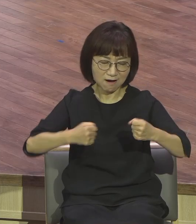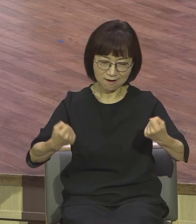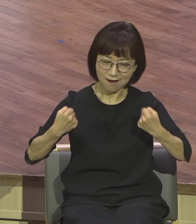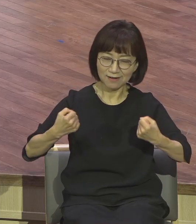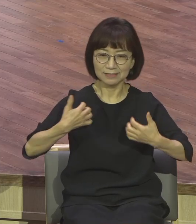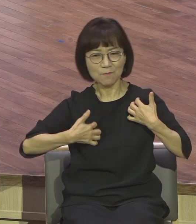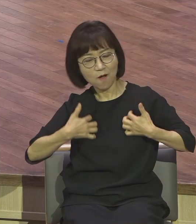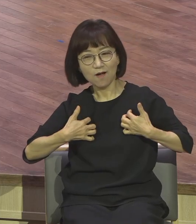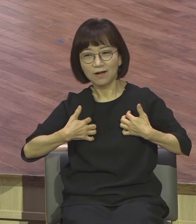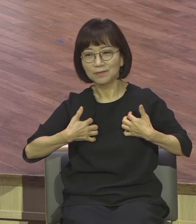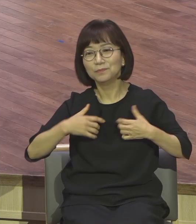모습이에요.